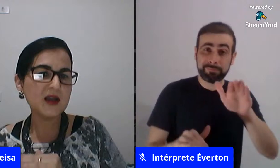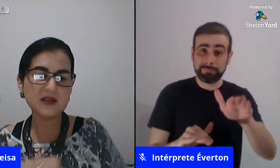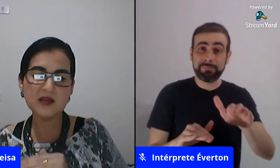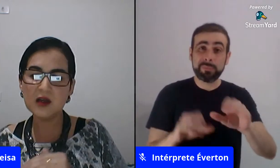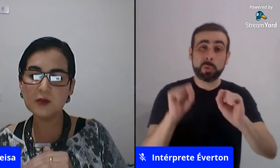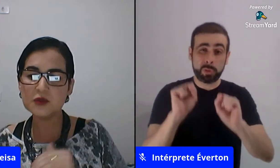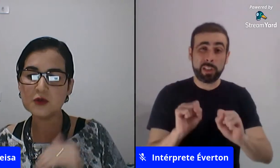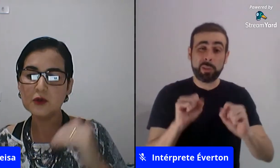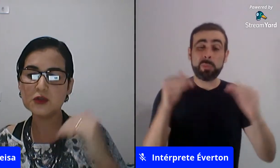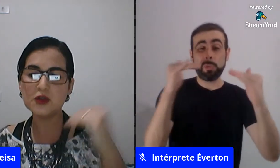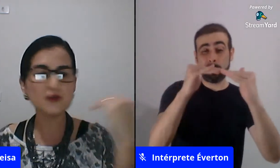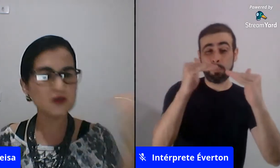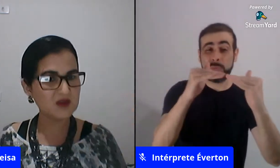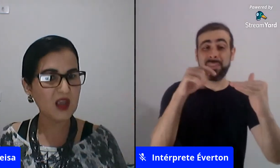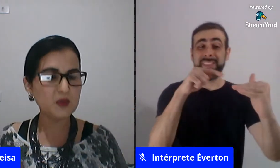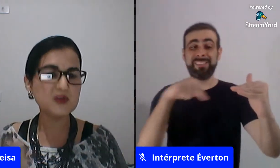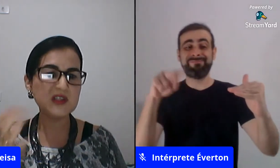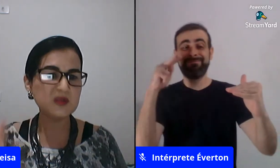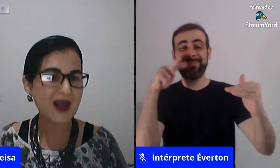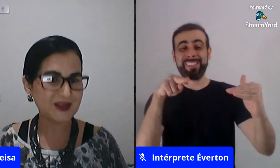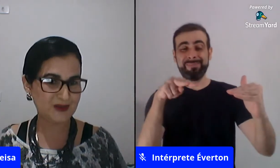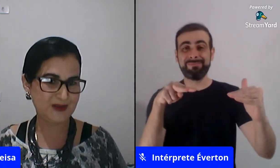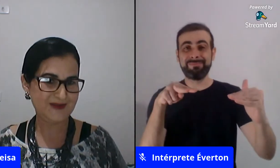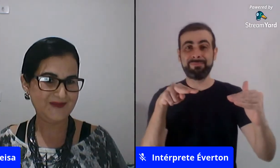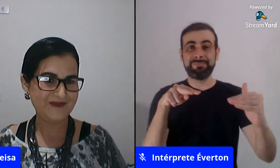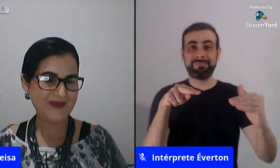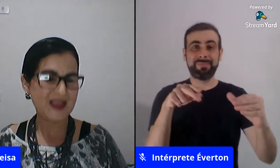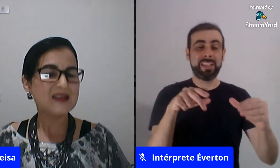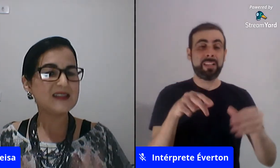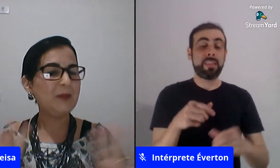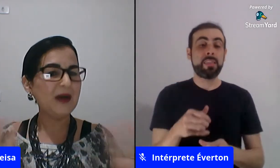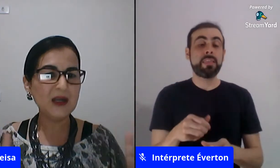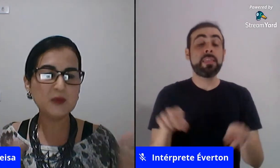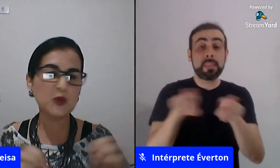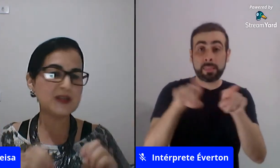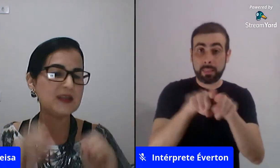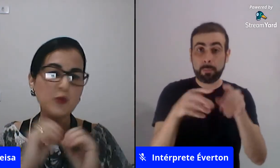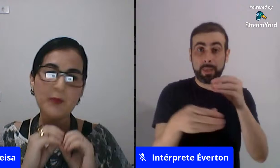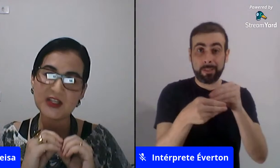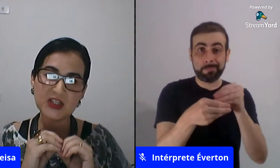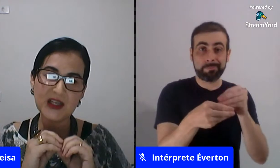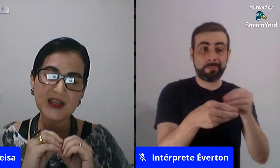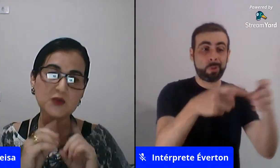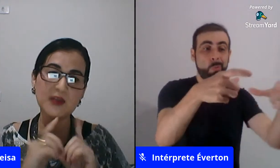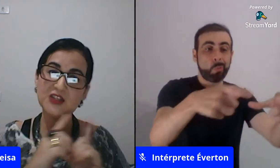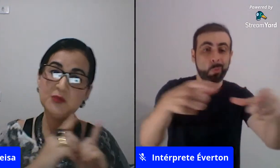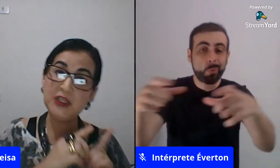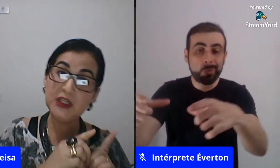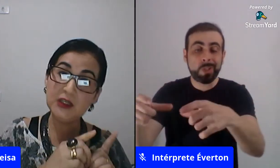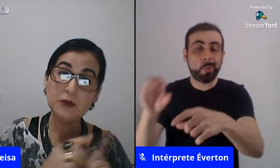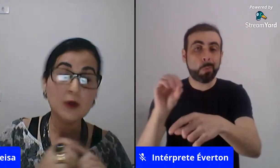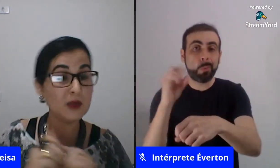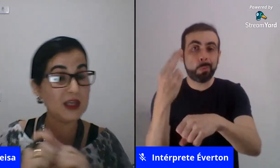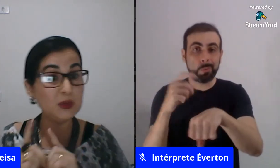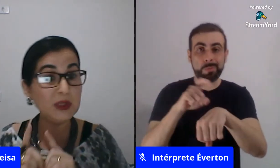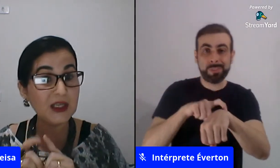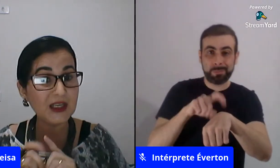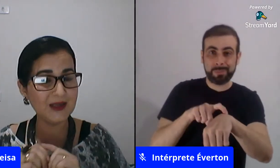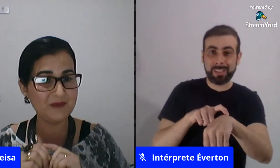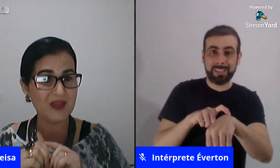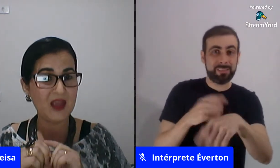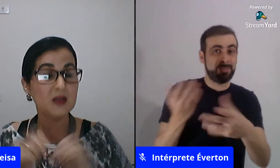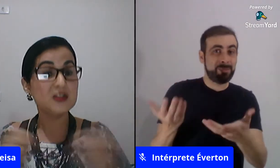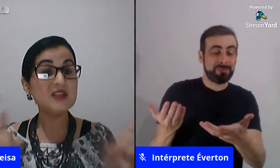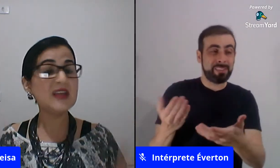organizamos os nossos tempos espaços separamos por exemplo prateleiras o que é de menino o que é de